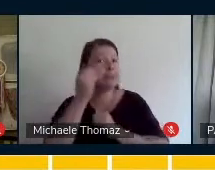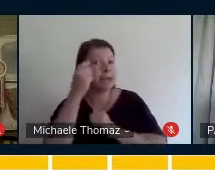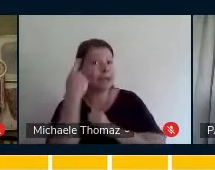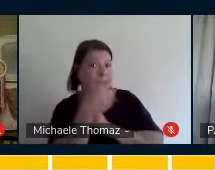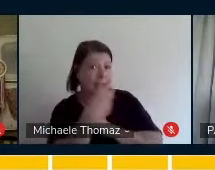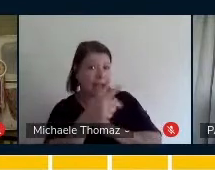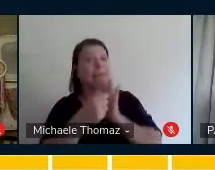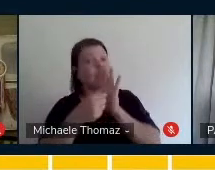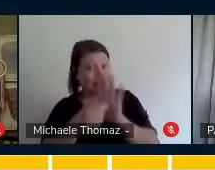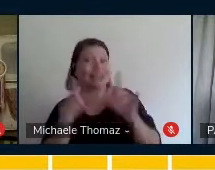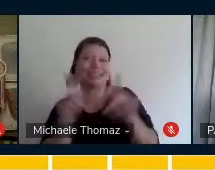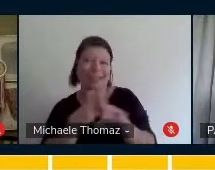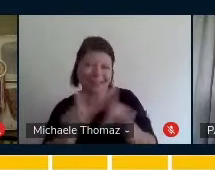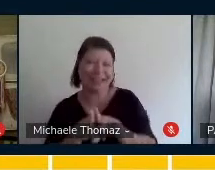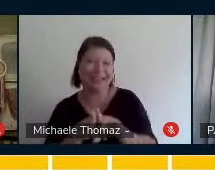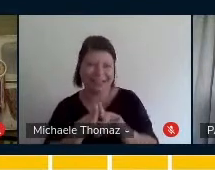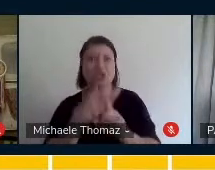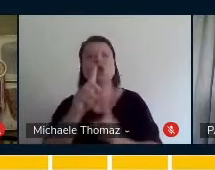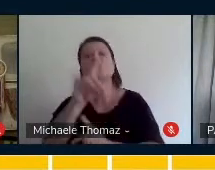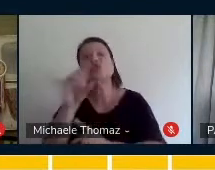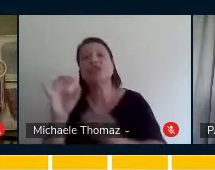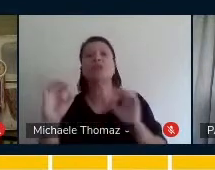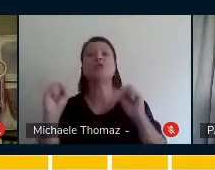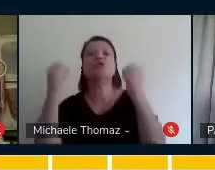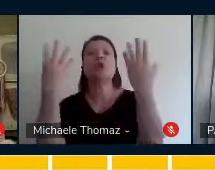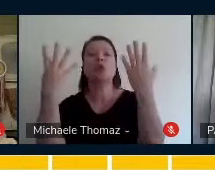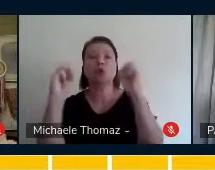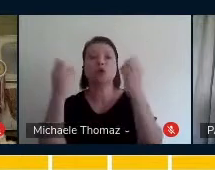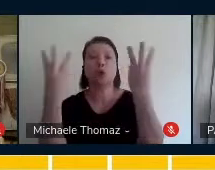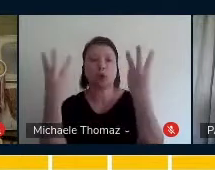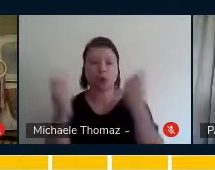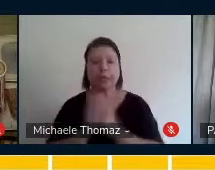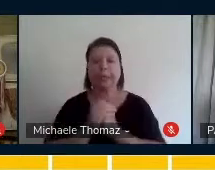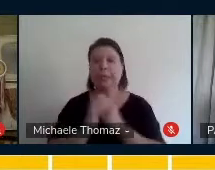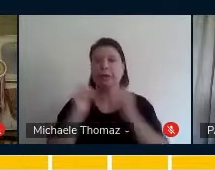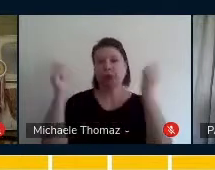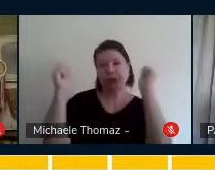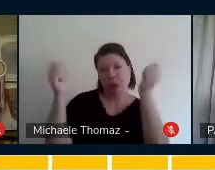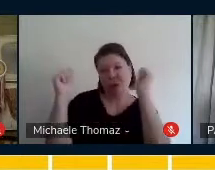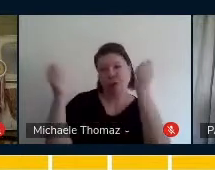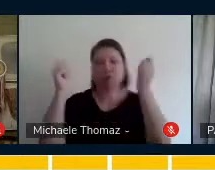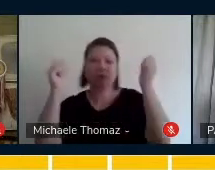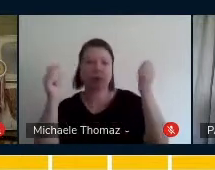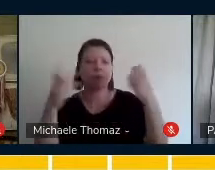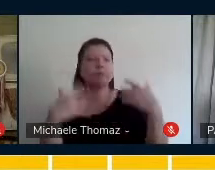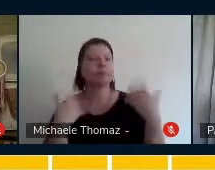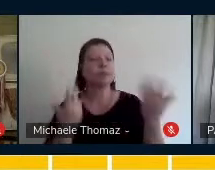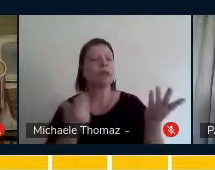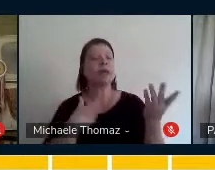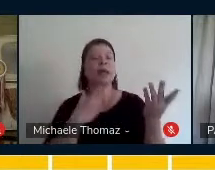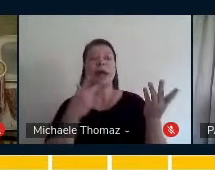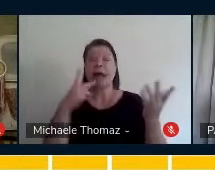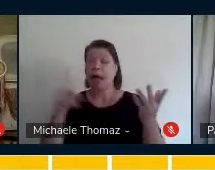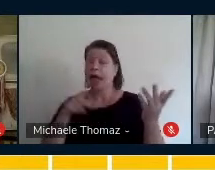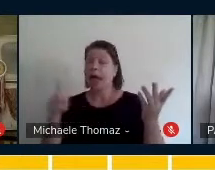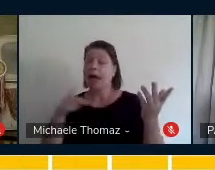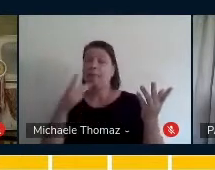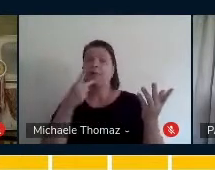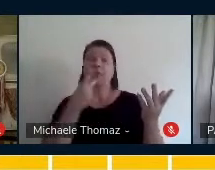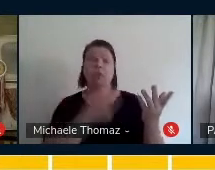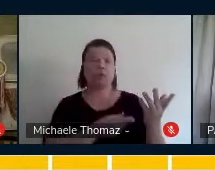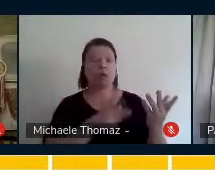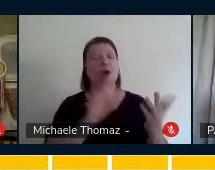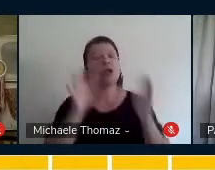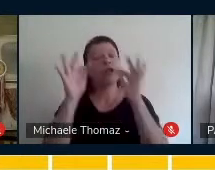falei que a professora sugeriu que os estudantes ao final do ano fizessem